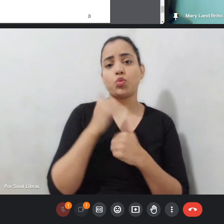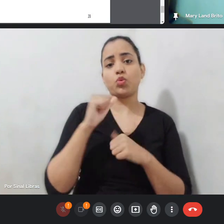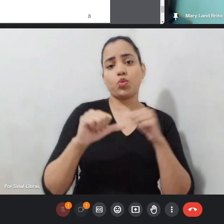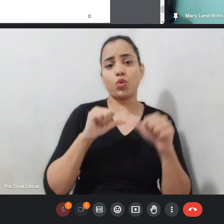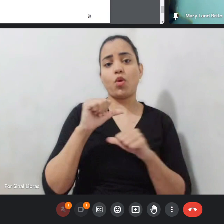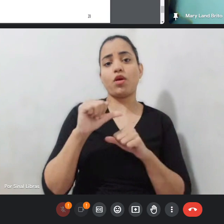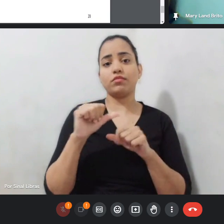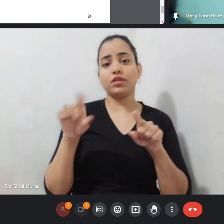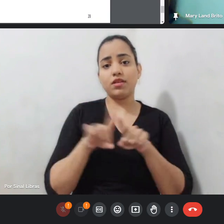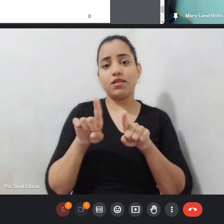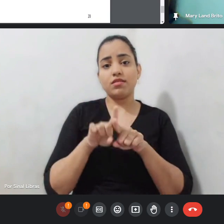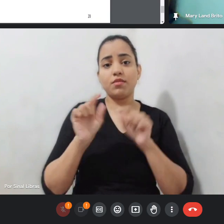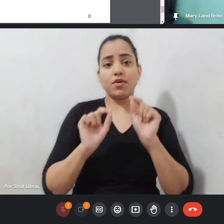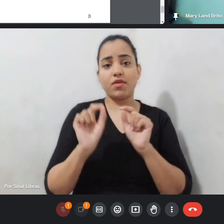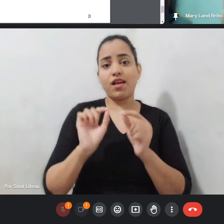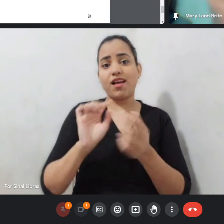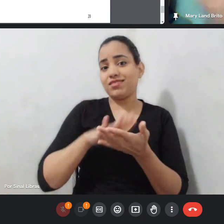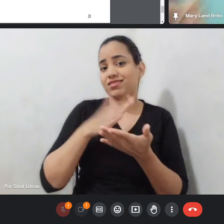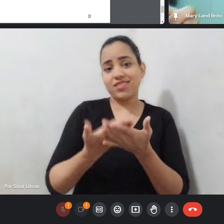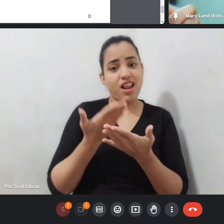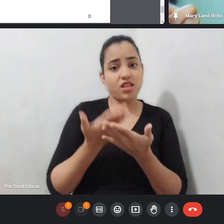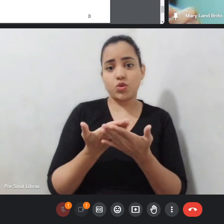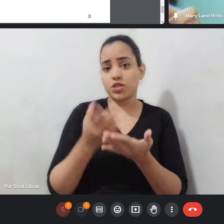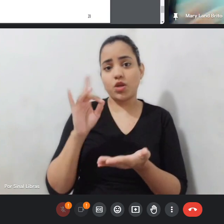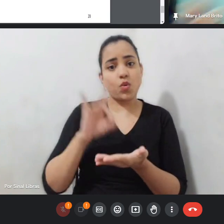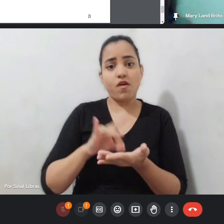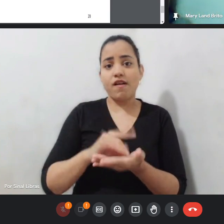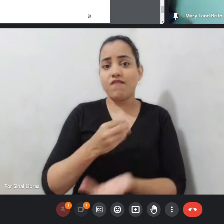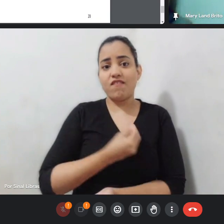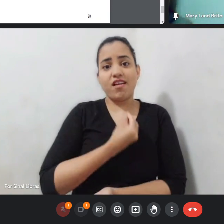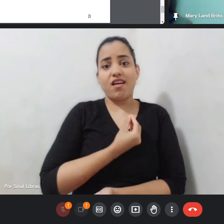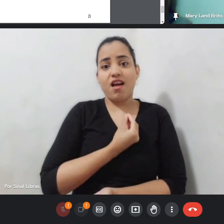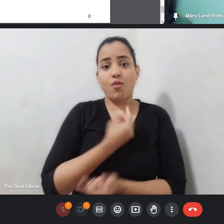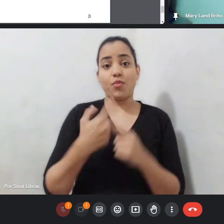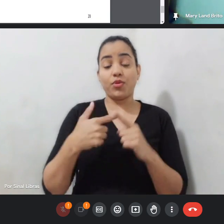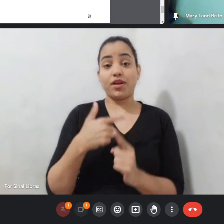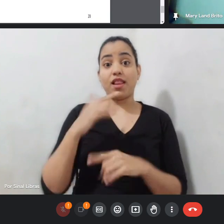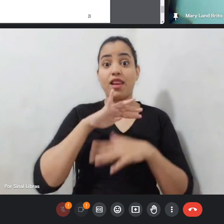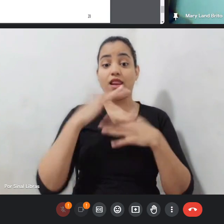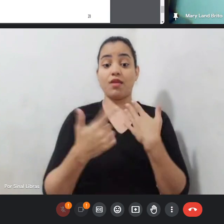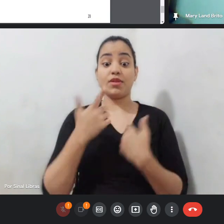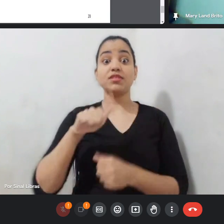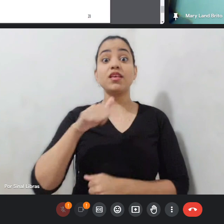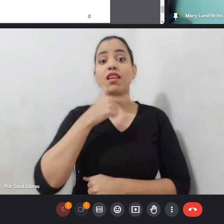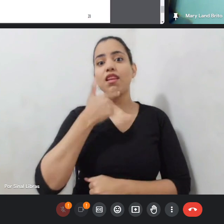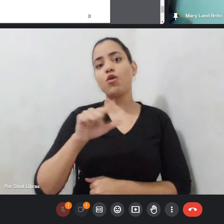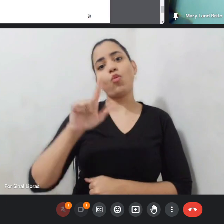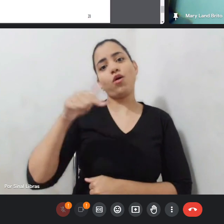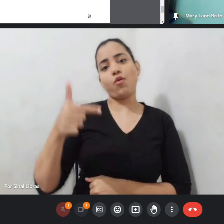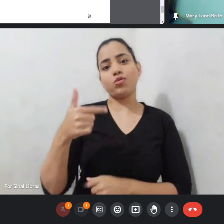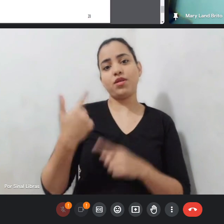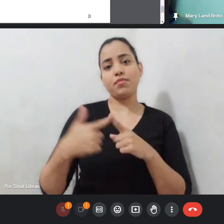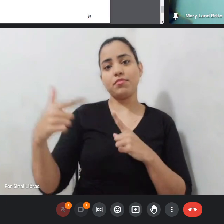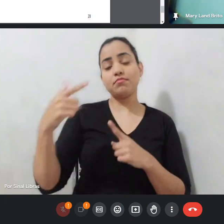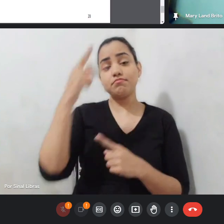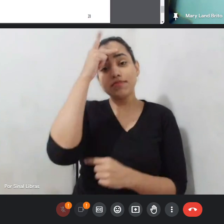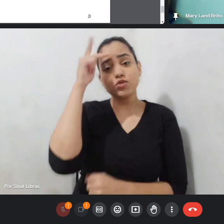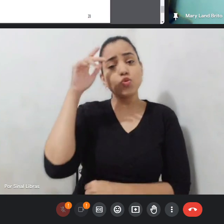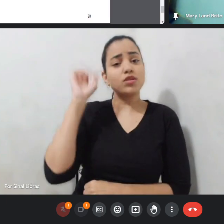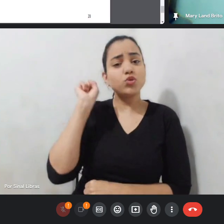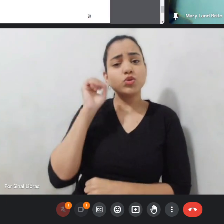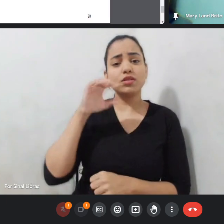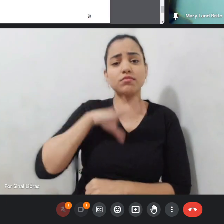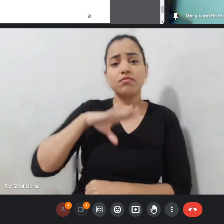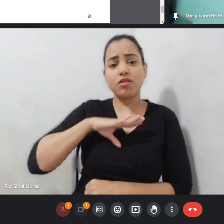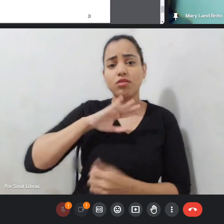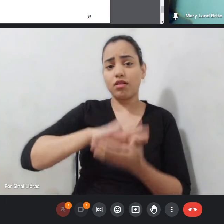uma tradução em tempo real. Libras é uma outra língua, então a pessoa está escutando português, está traduzindo para libras. Então tem uma